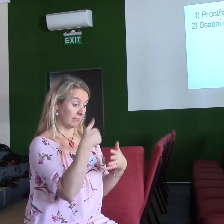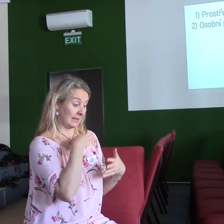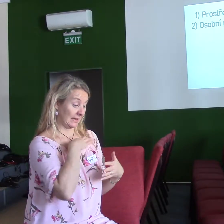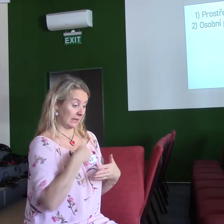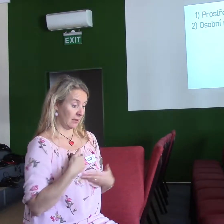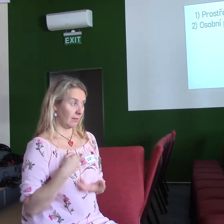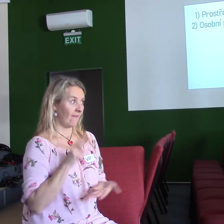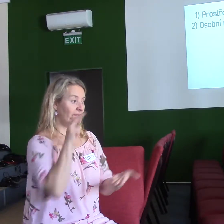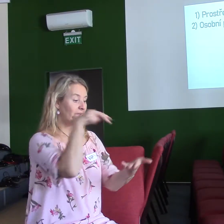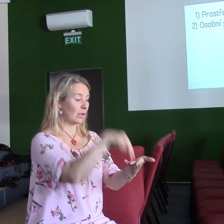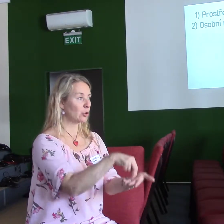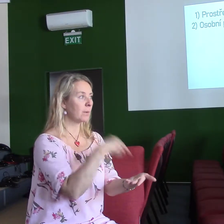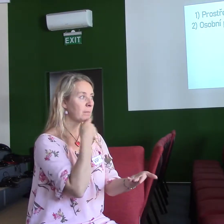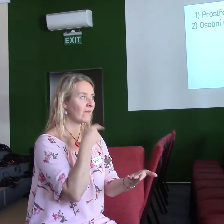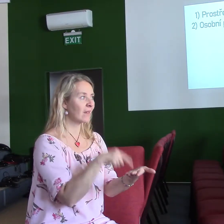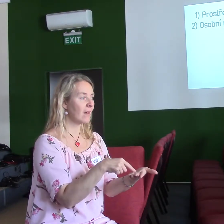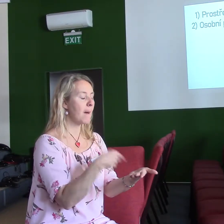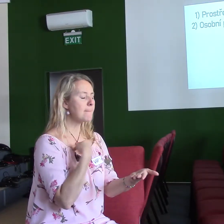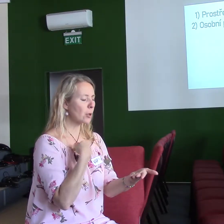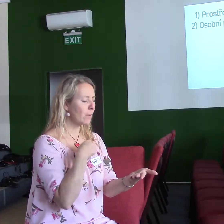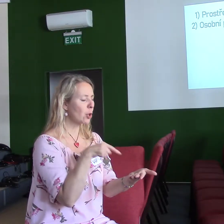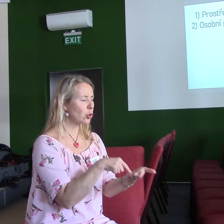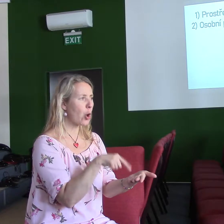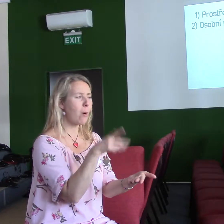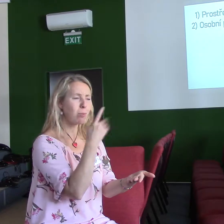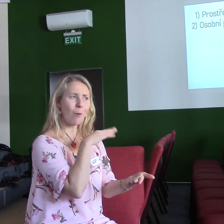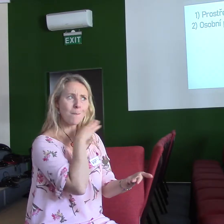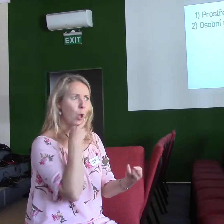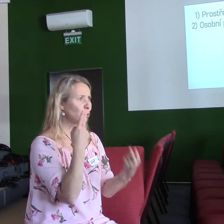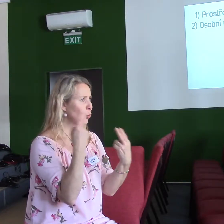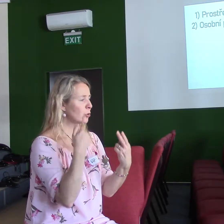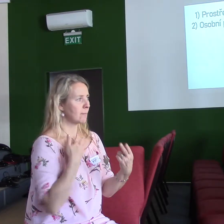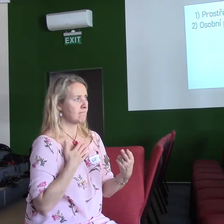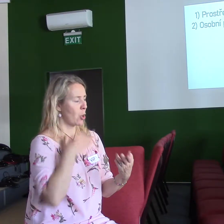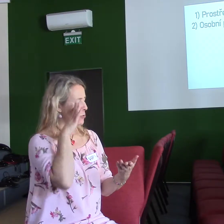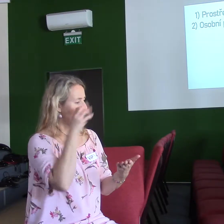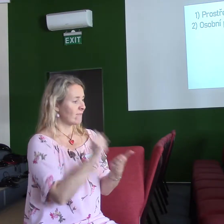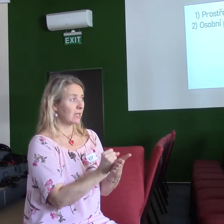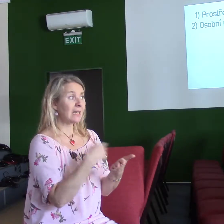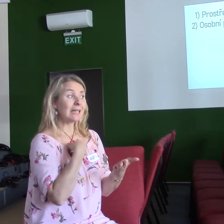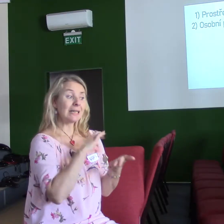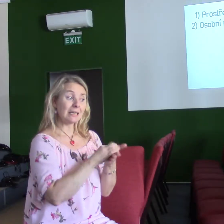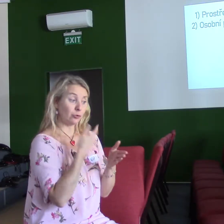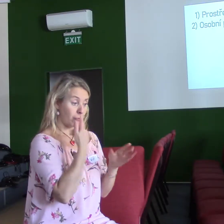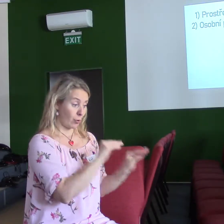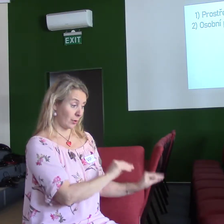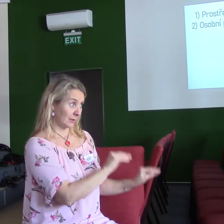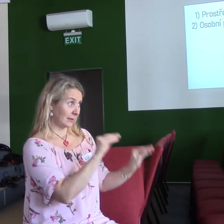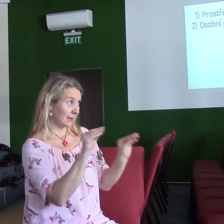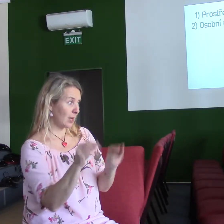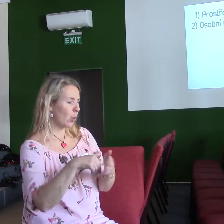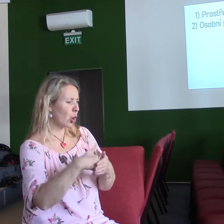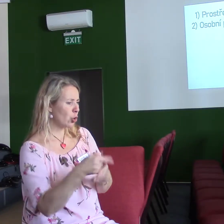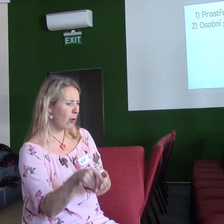církev a říkal, že to byl klíčový moment pro jeho víru, že i když se přestěhoval do nového prostředí, do